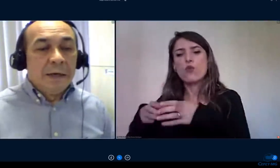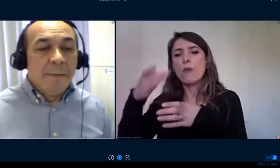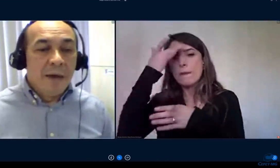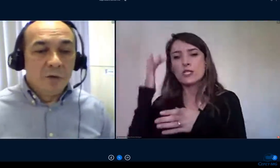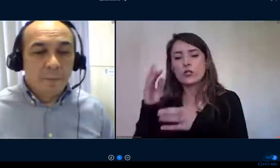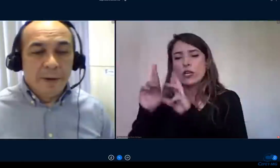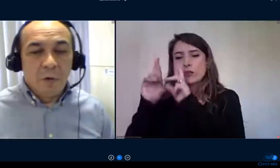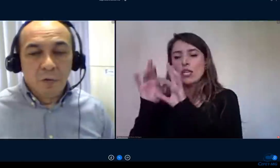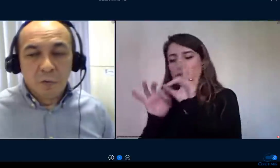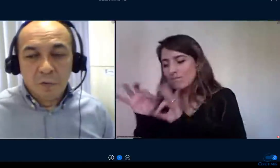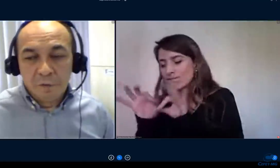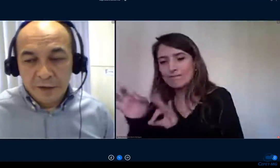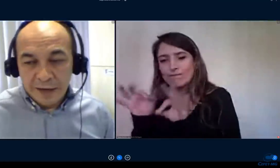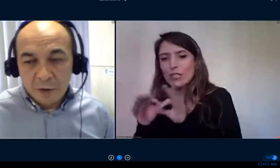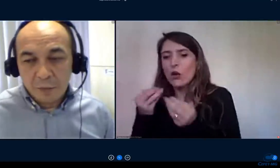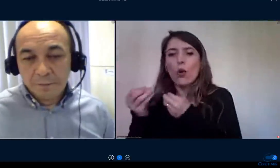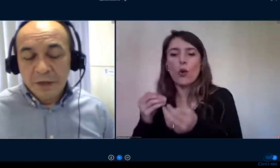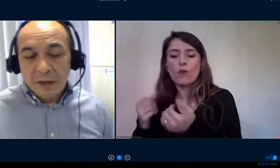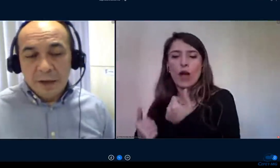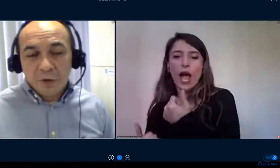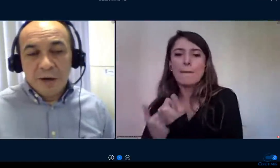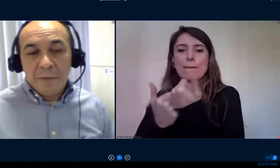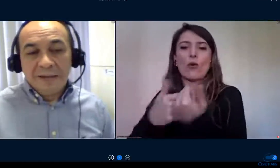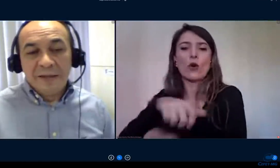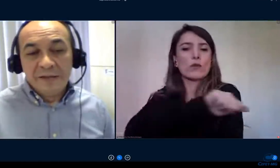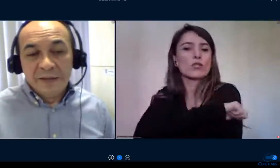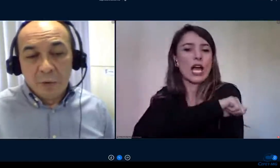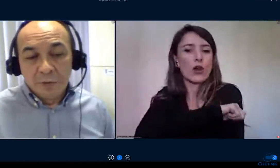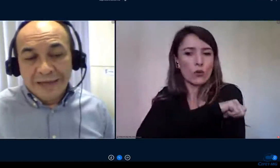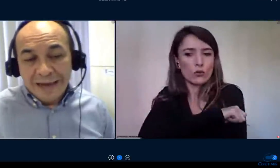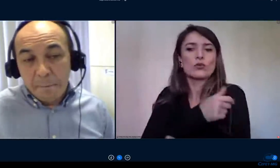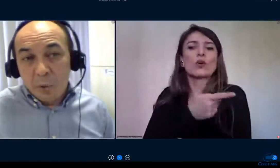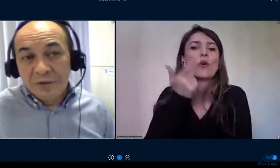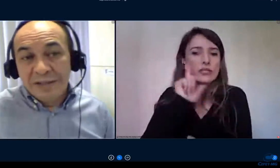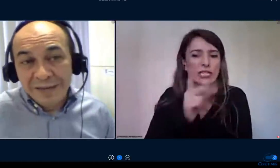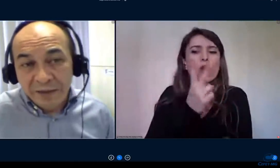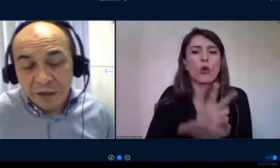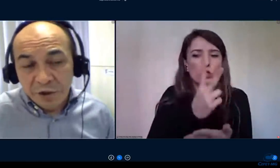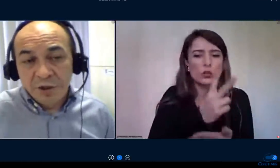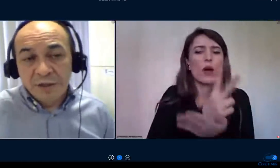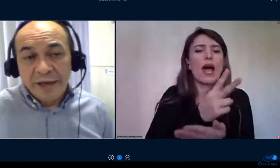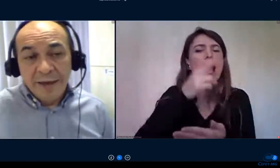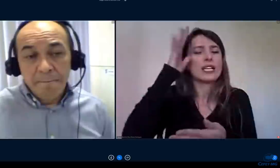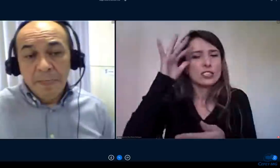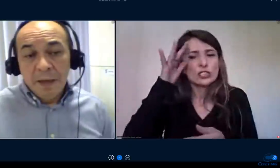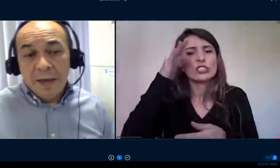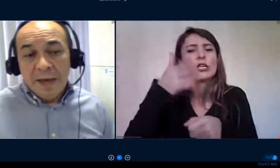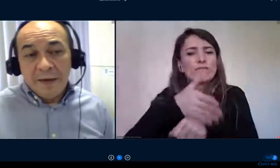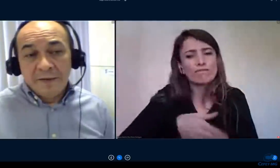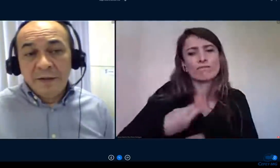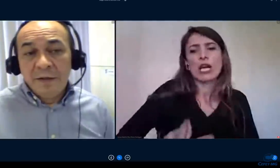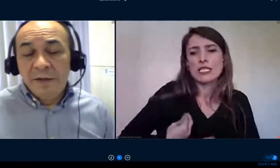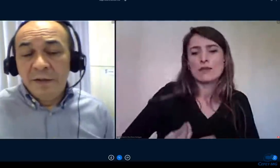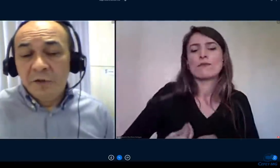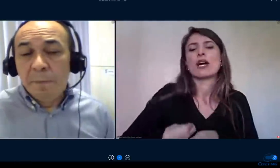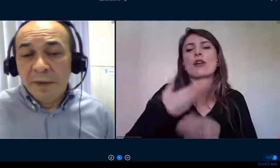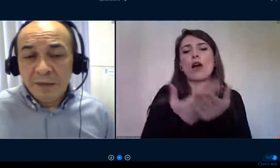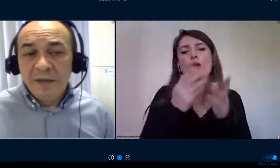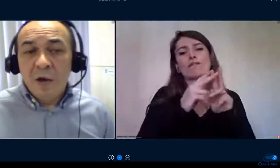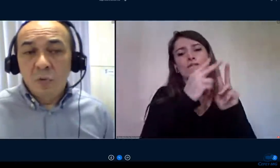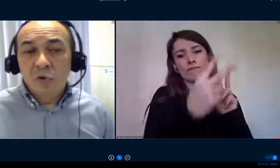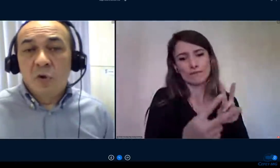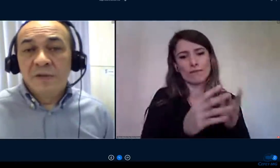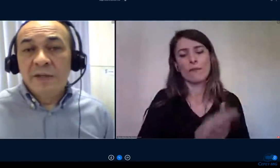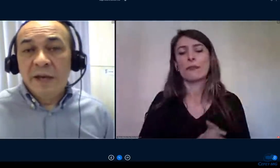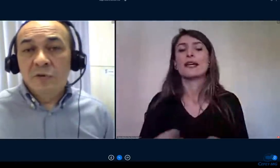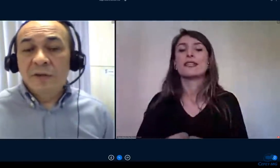encaminhando para o final eu chamo a atenção da importância que a gente tem se despir